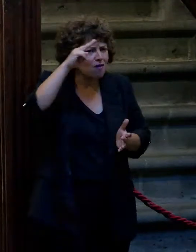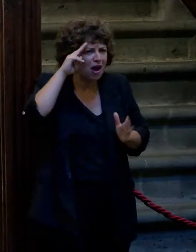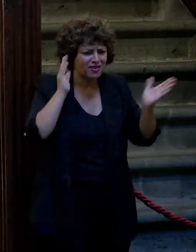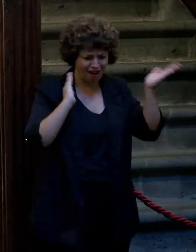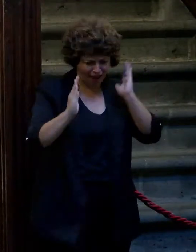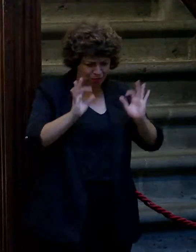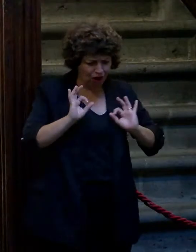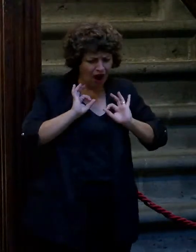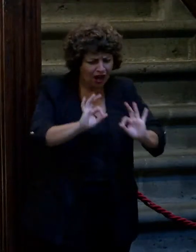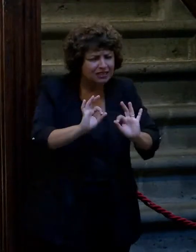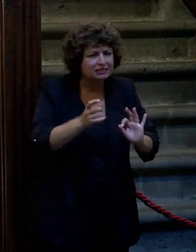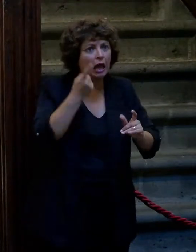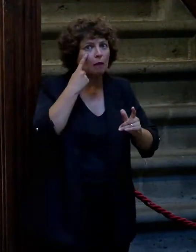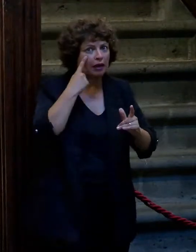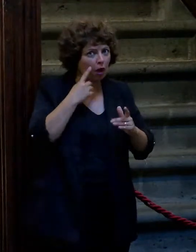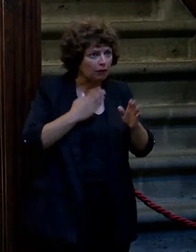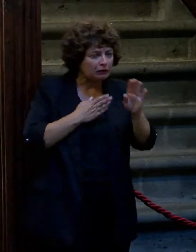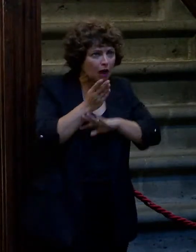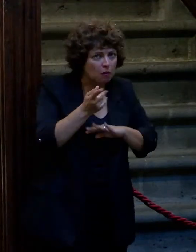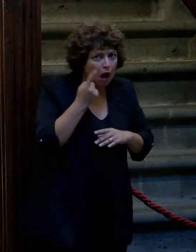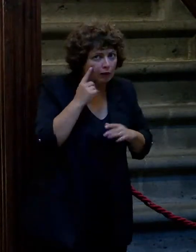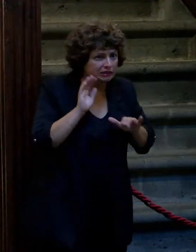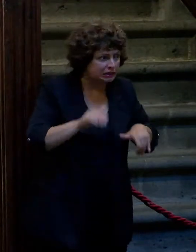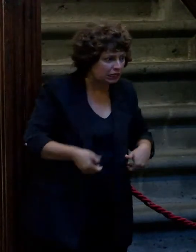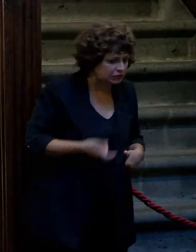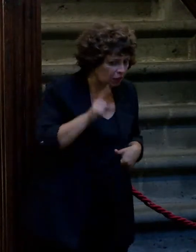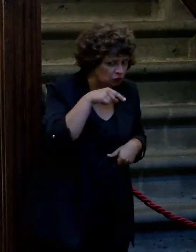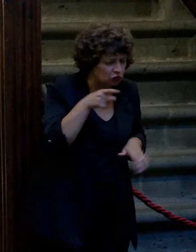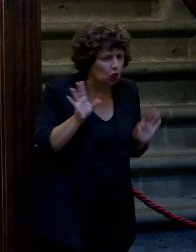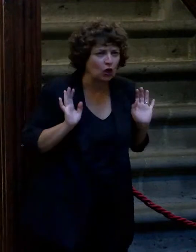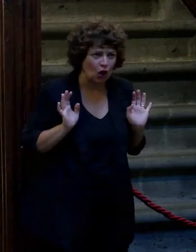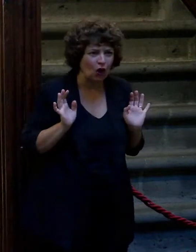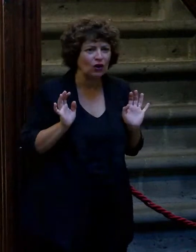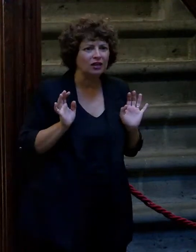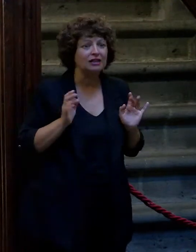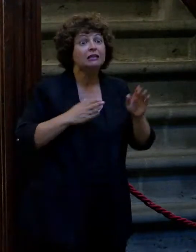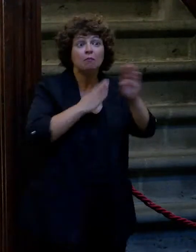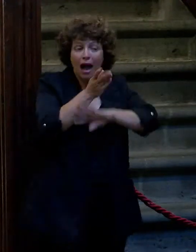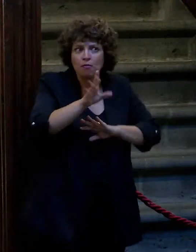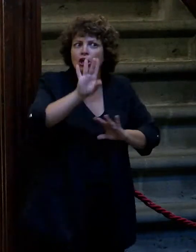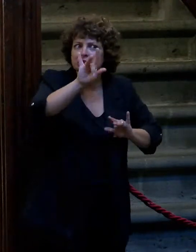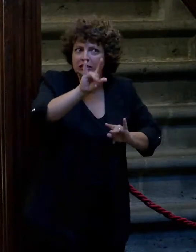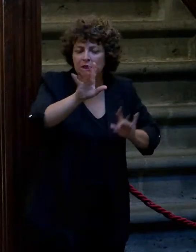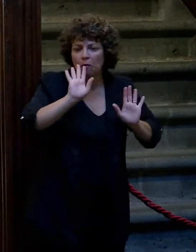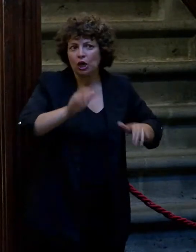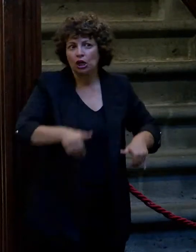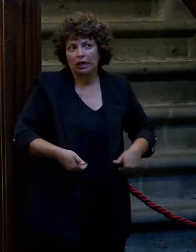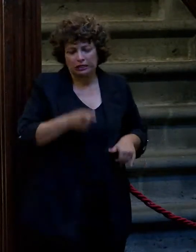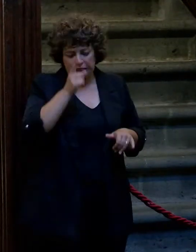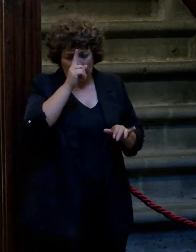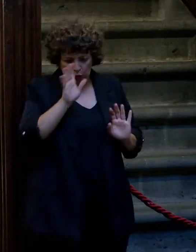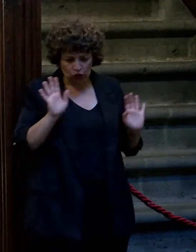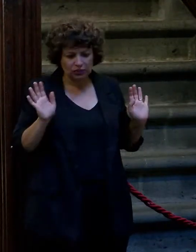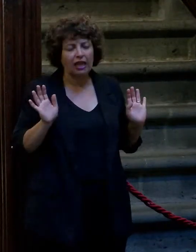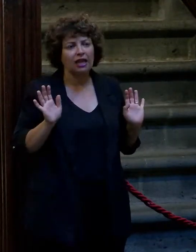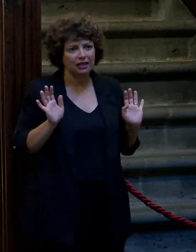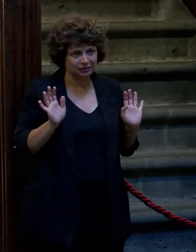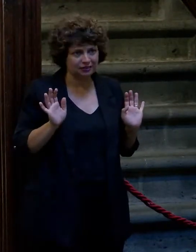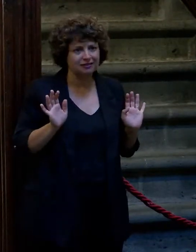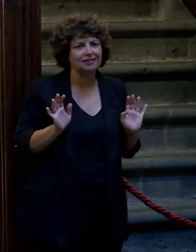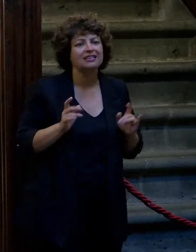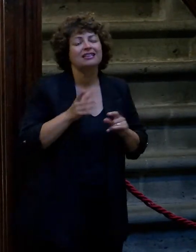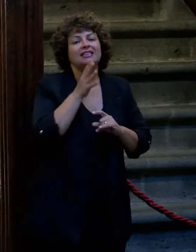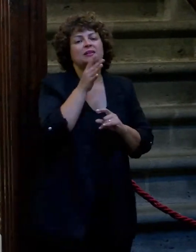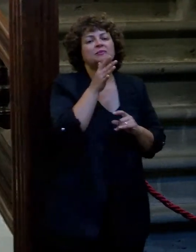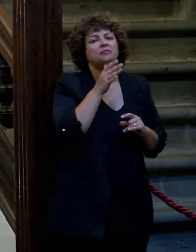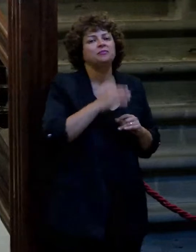y es veremos a ver si volvemos salir vamos a salir pero no sabemos entrar no se sabía claro entrar no se sabía y